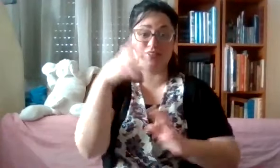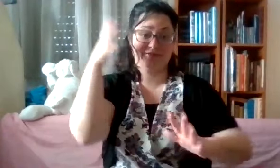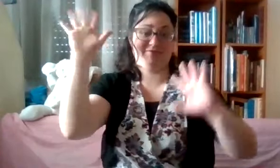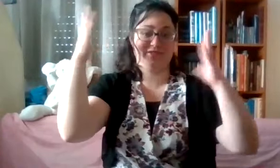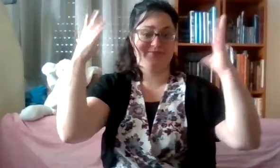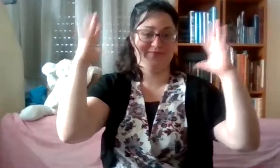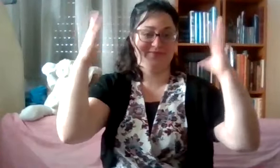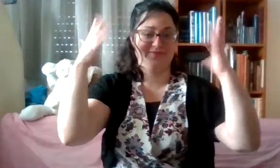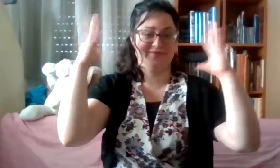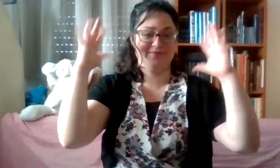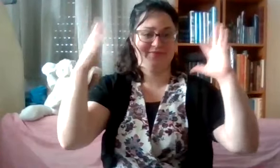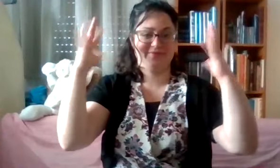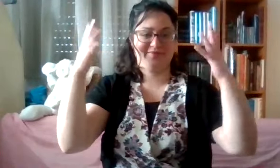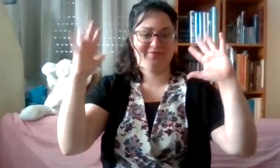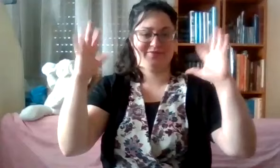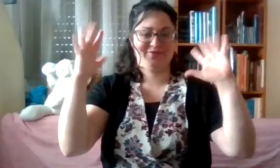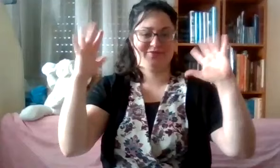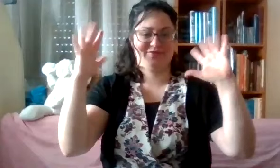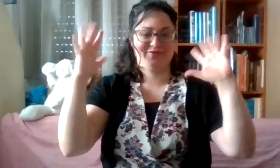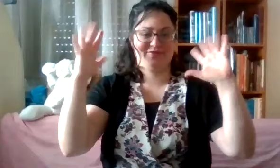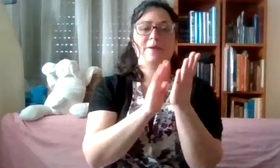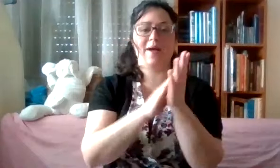שאני מוכנת לכם כפיים.